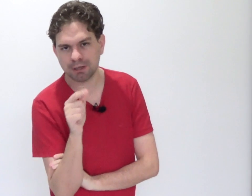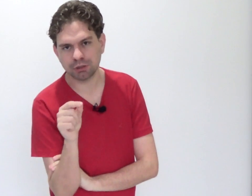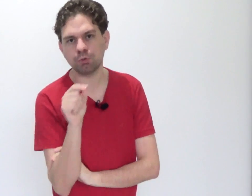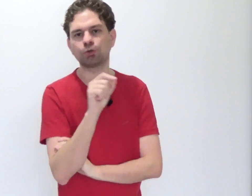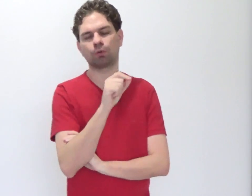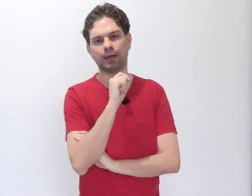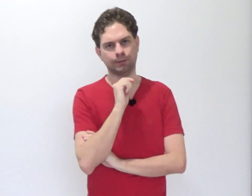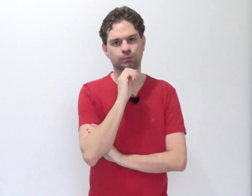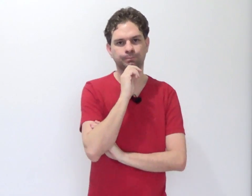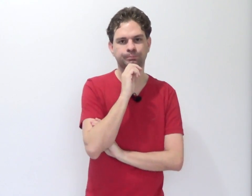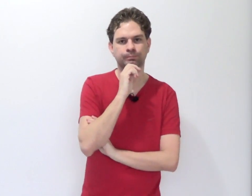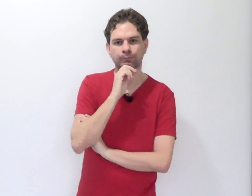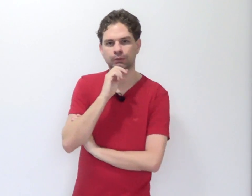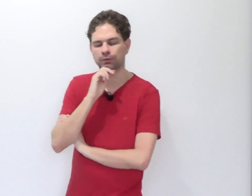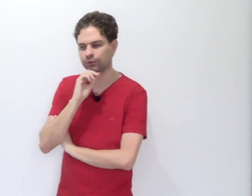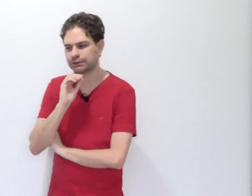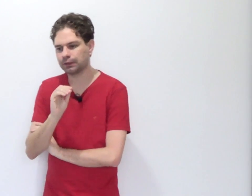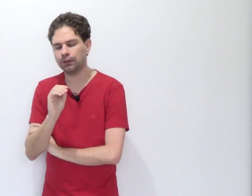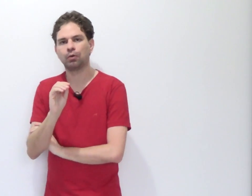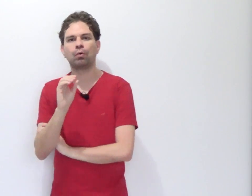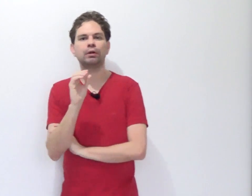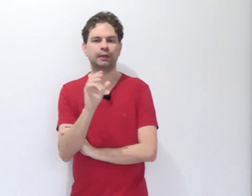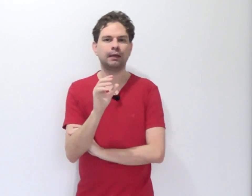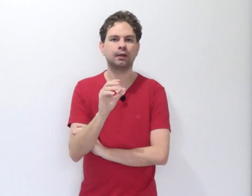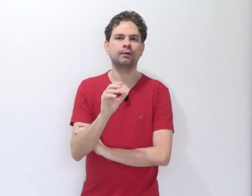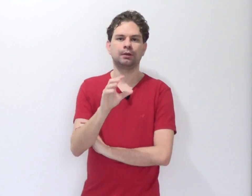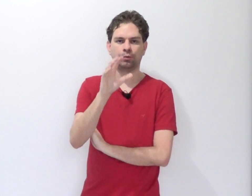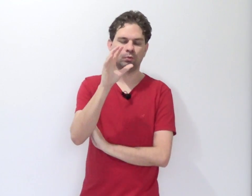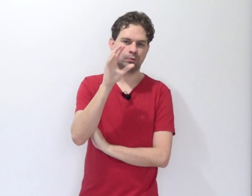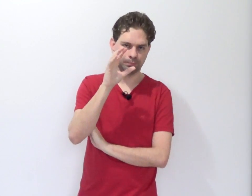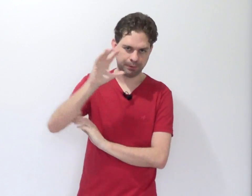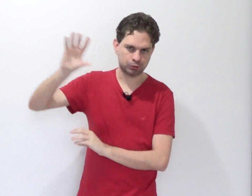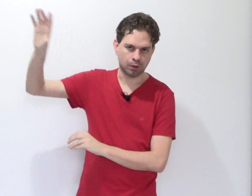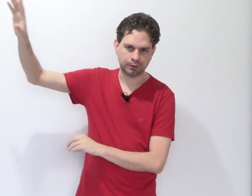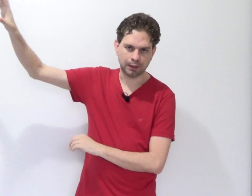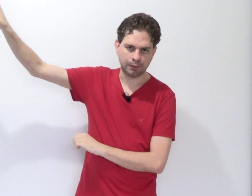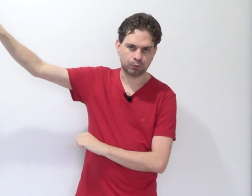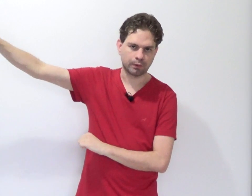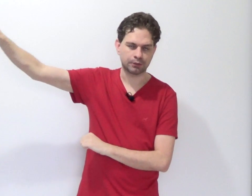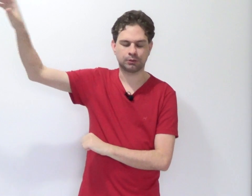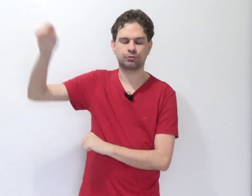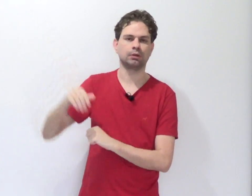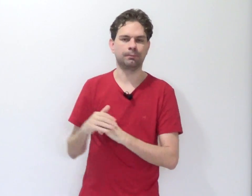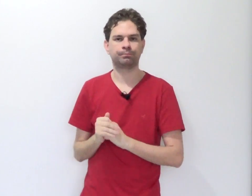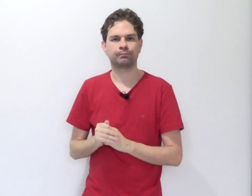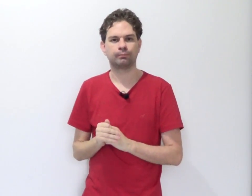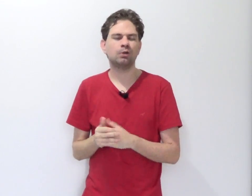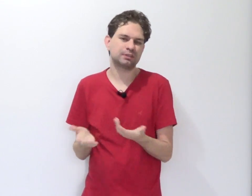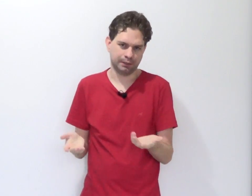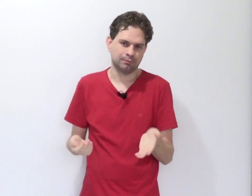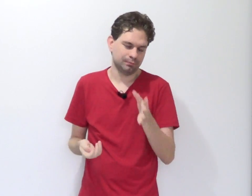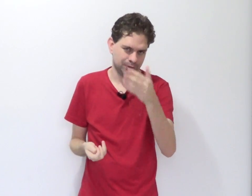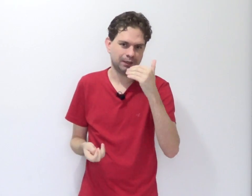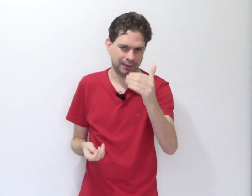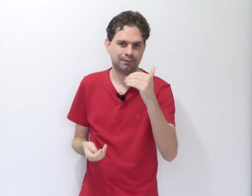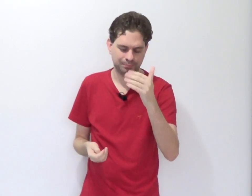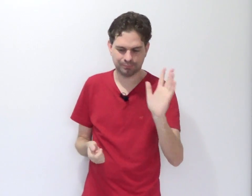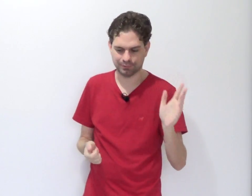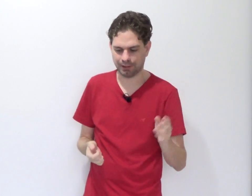imagina um outro caso. Você odeia o pessoal que tá lá no Congresso Nacional. Eu sei. A